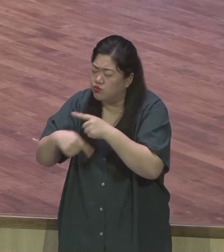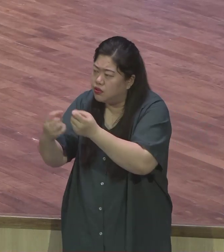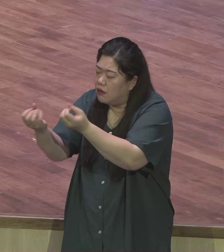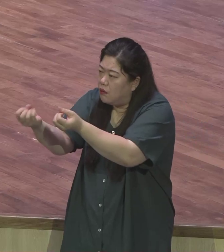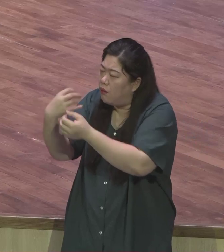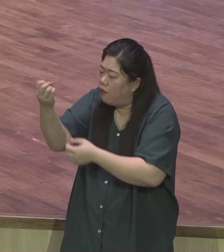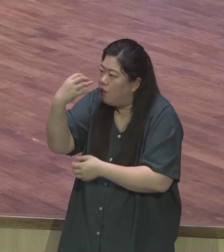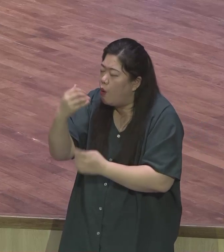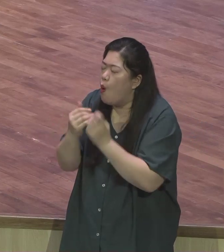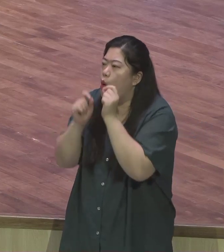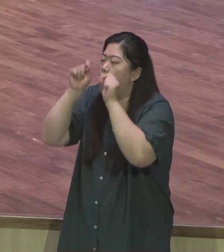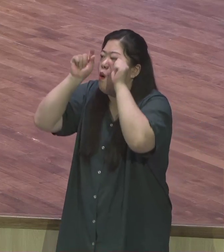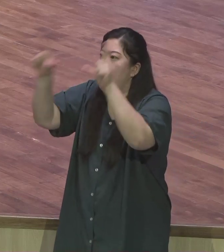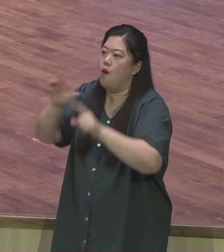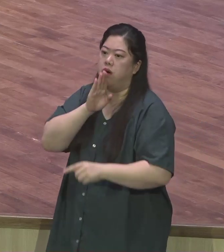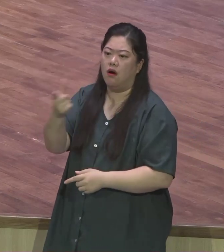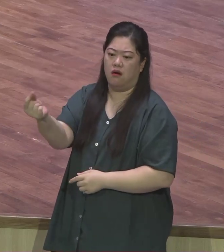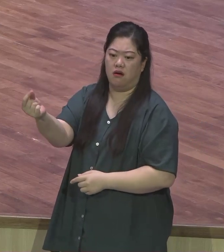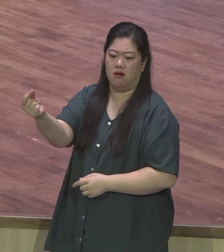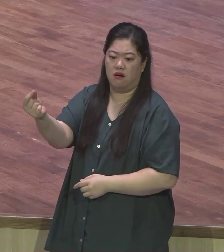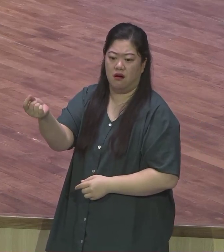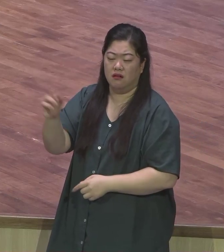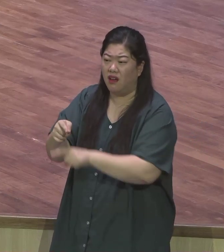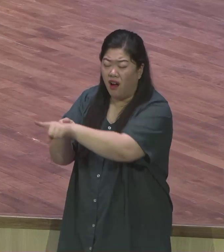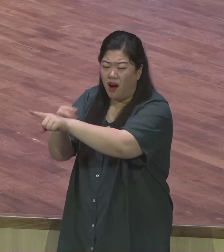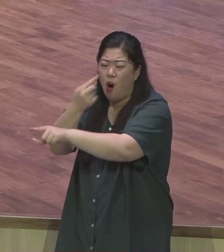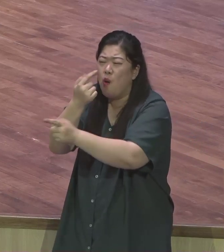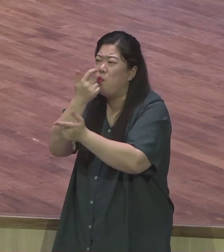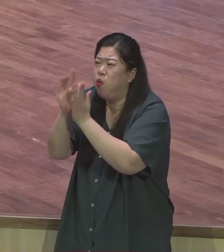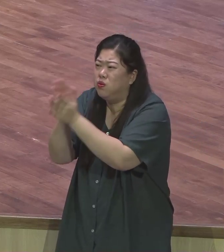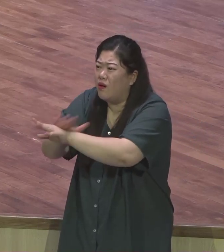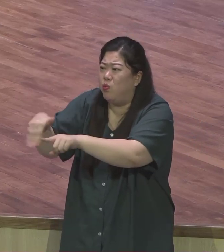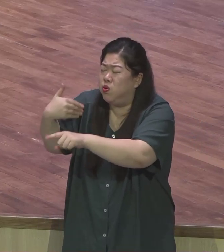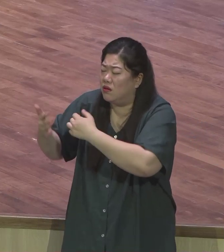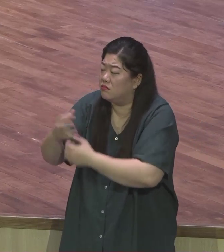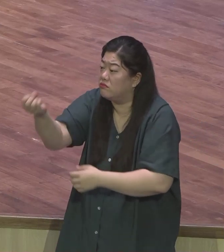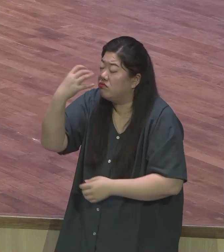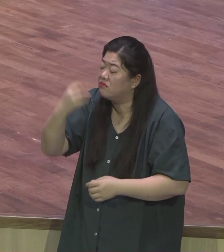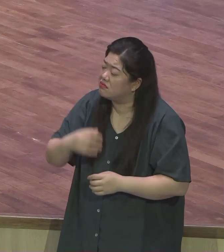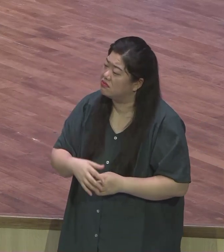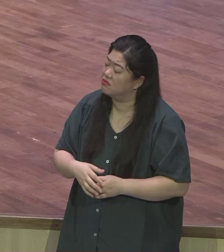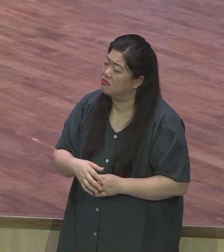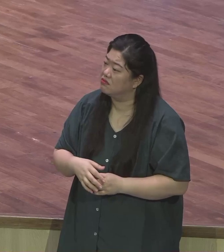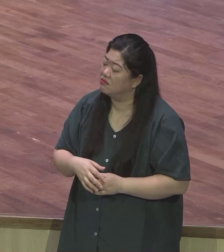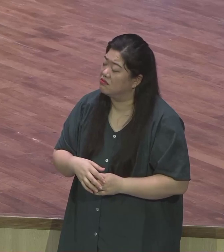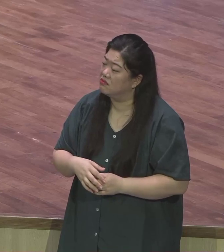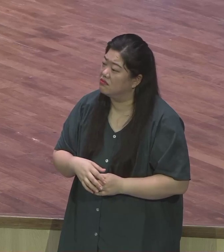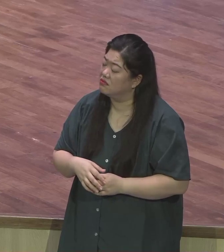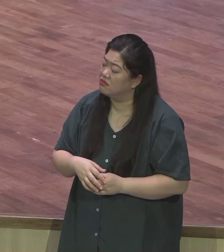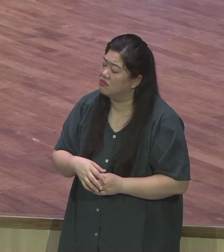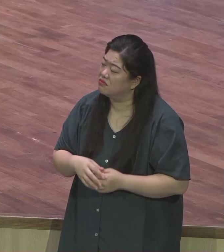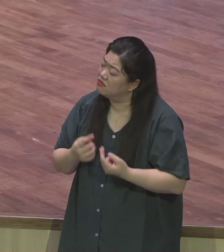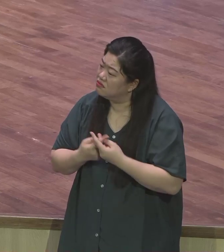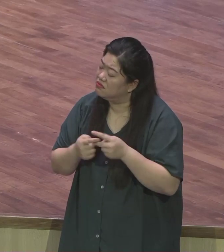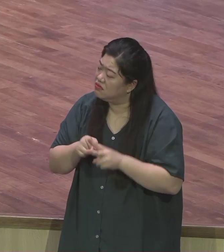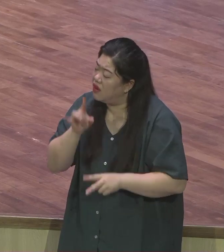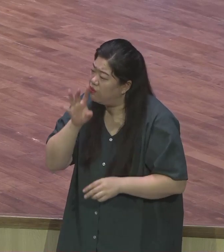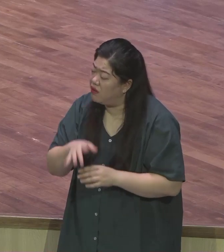하고 있습니다 이런 부류들을 만났을 때 사실 우리가 말로 설득을 시키는 건 아니지만 최소한 그 사람들의 영적